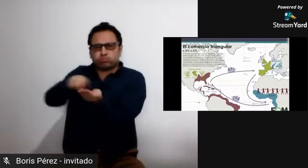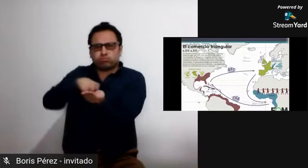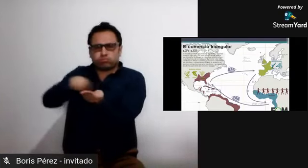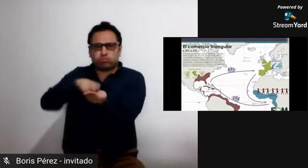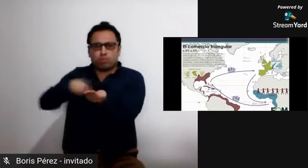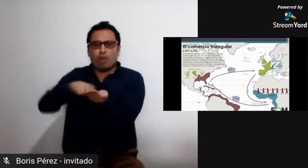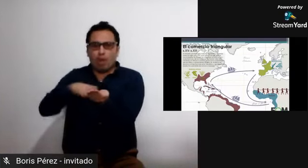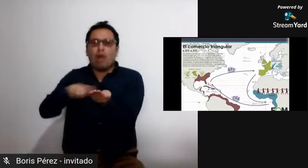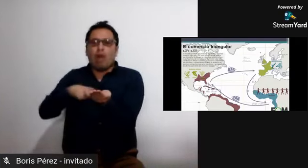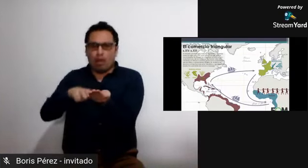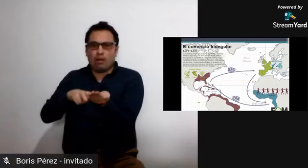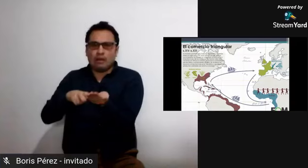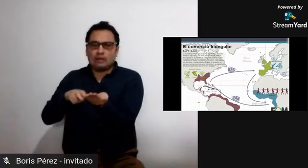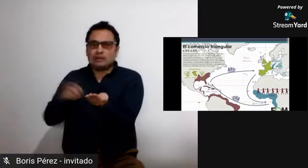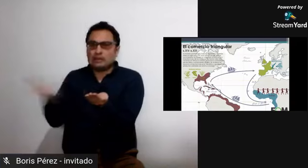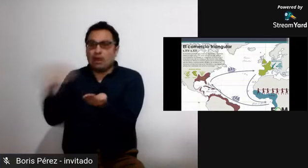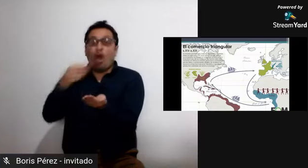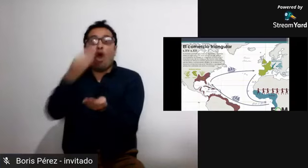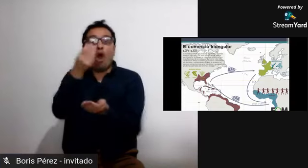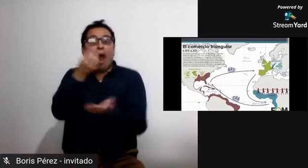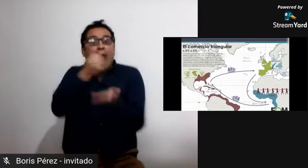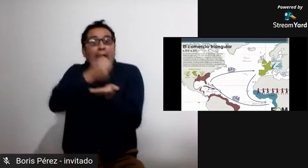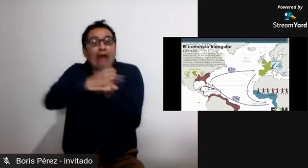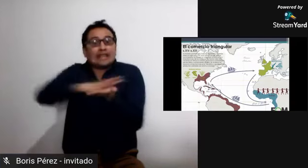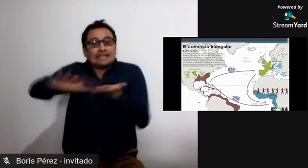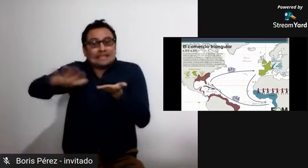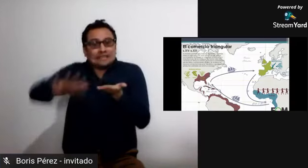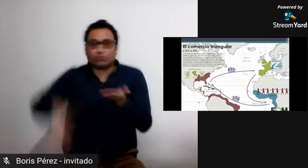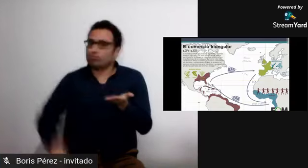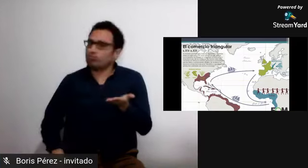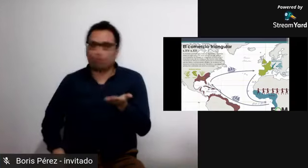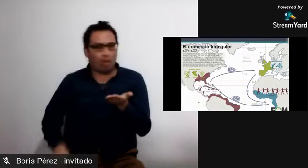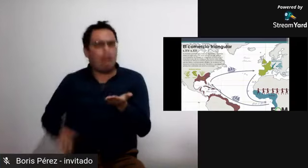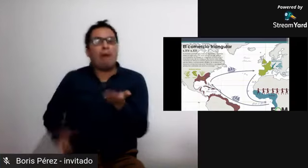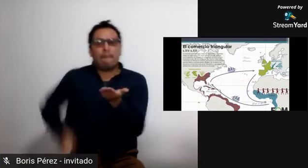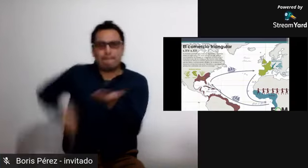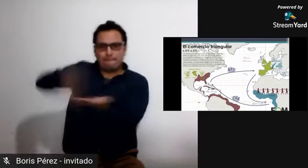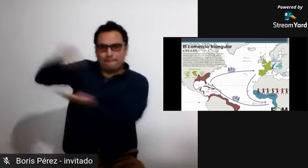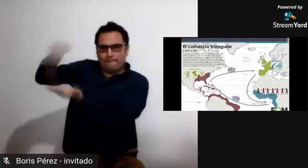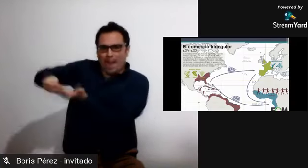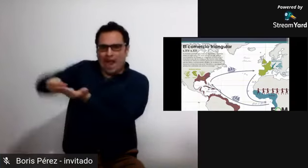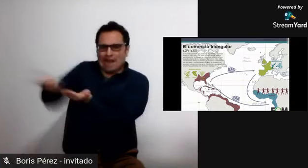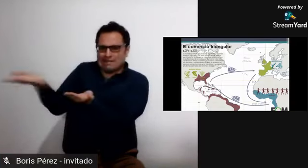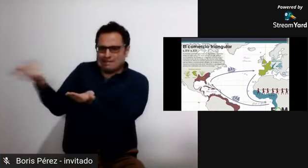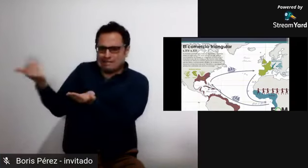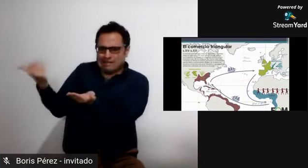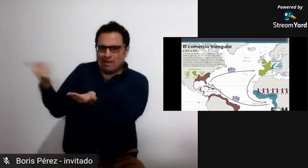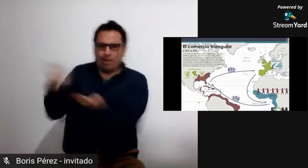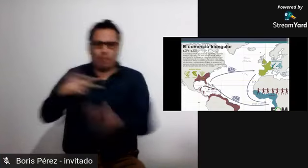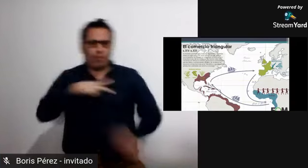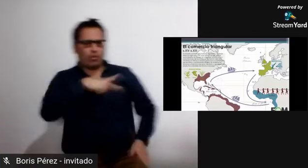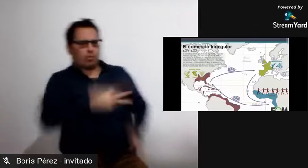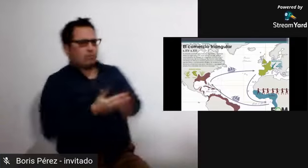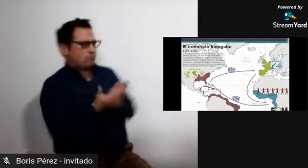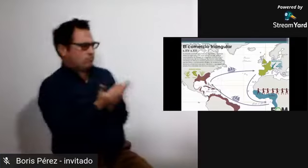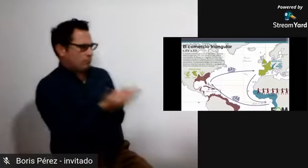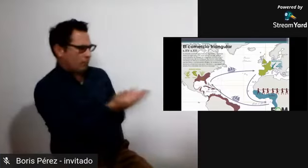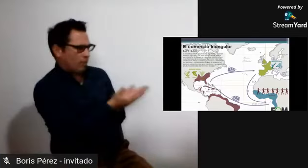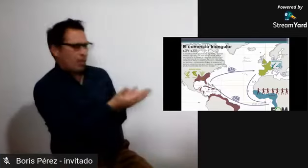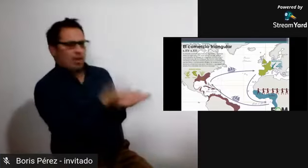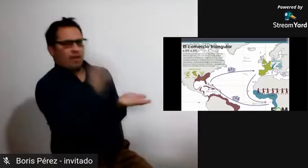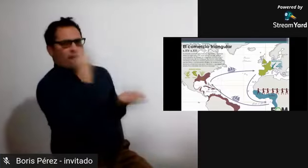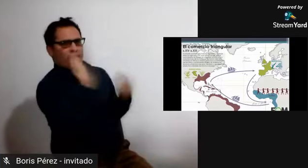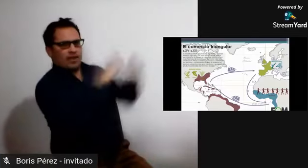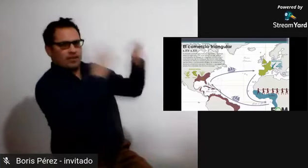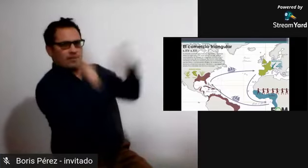en el mundo entonces ellos lo que hacían era capturar los de áfrica llevarlos hasta europa comercializar